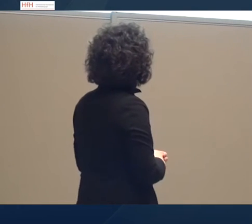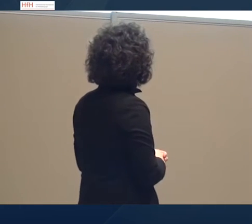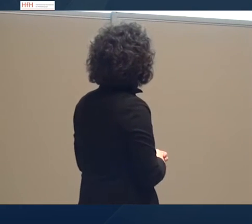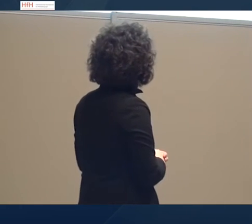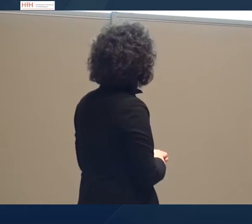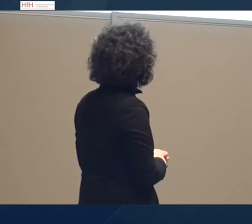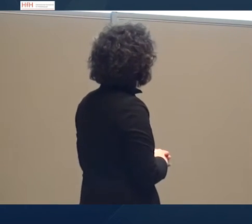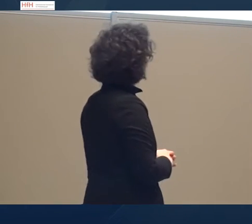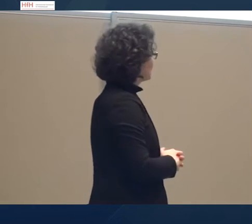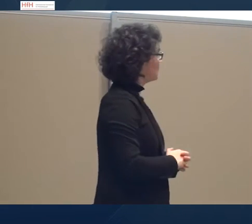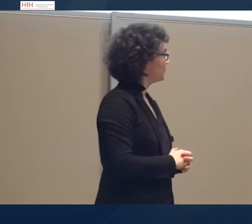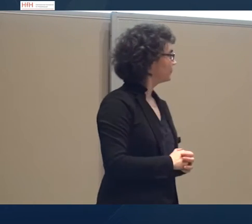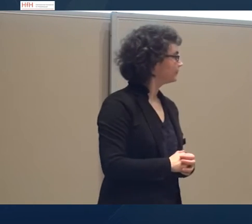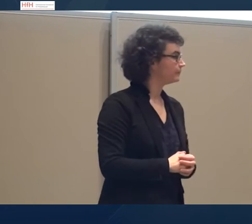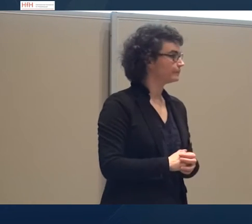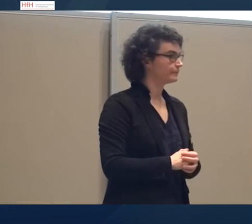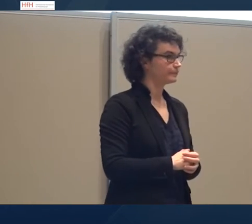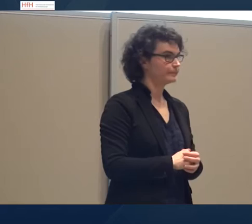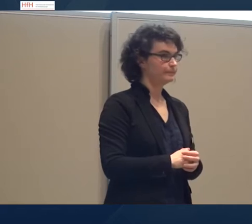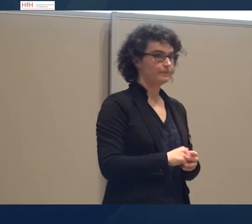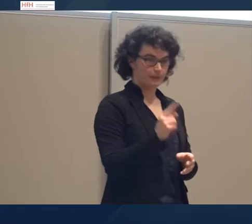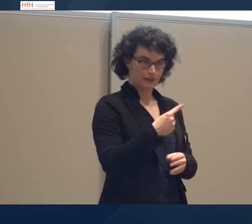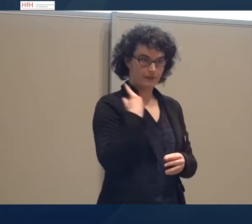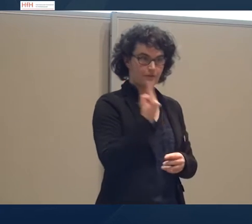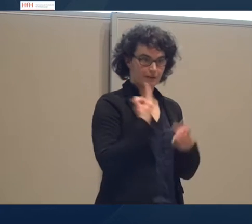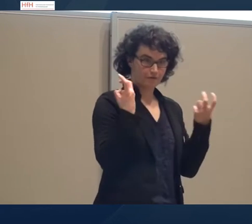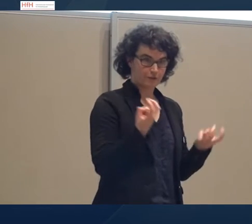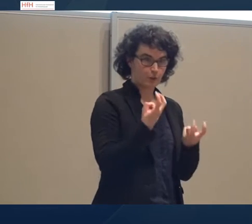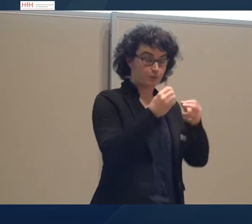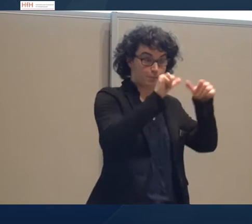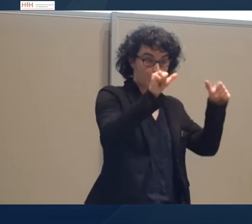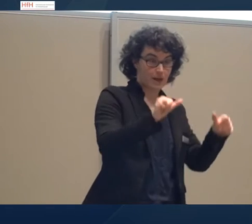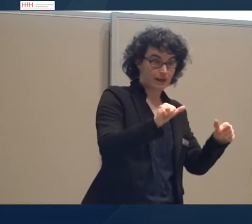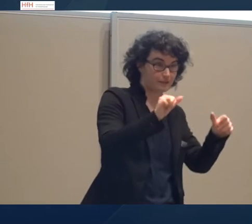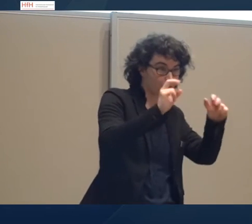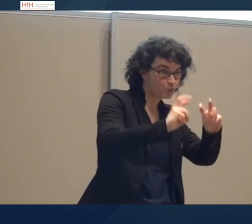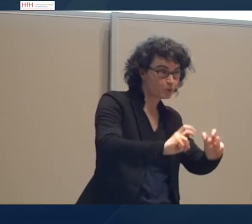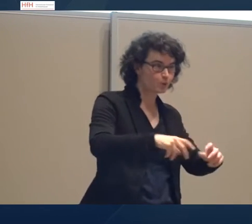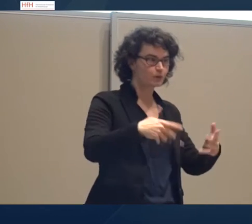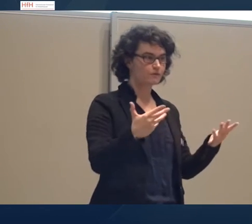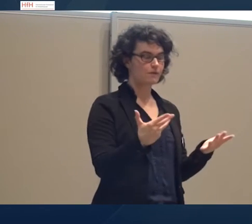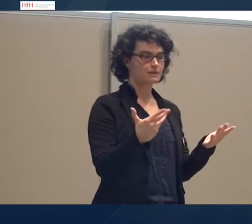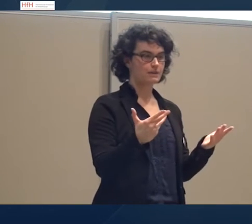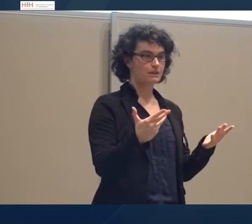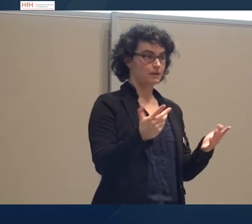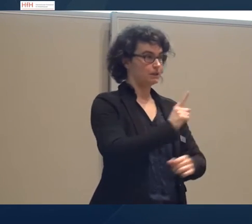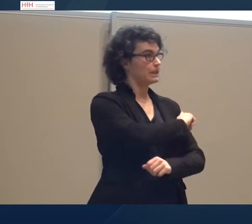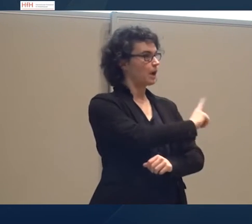Wir versuchen, in unserem Projekt herauszufinden, was diese Kompetenz für